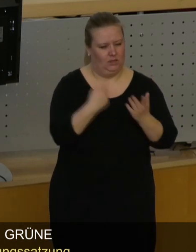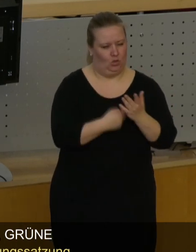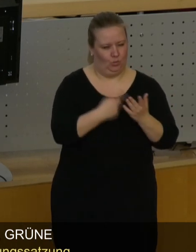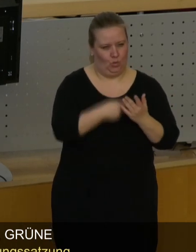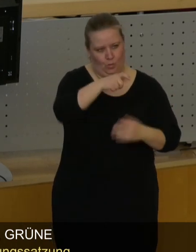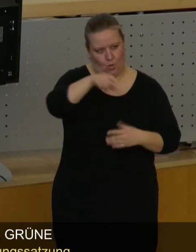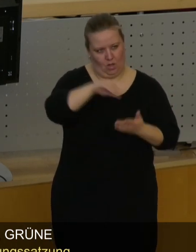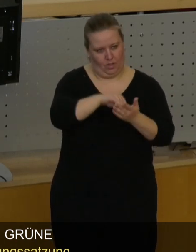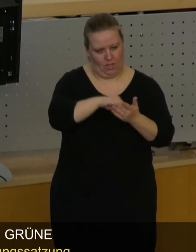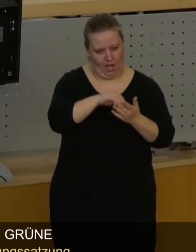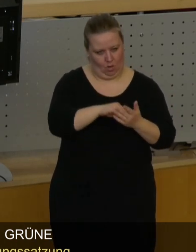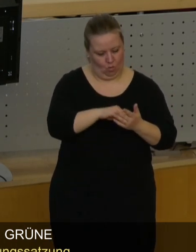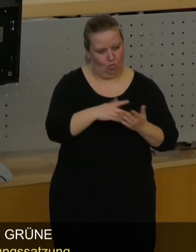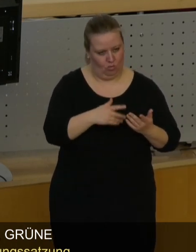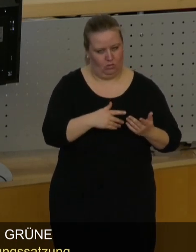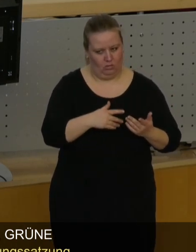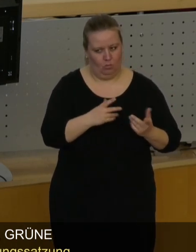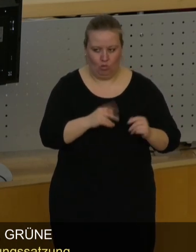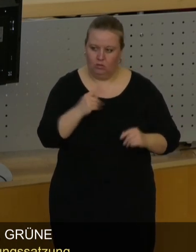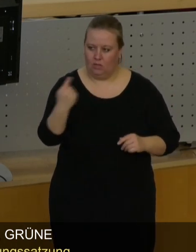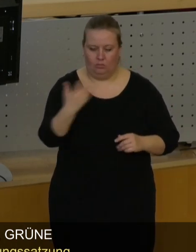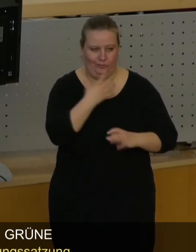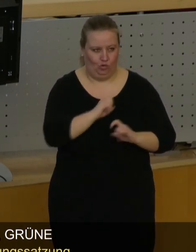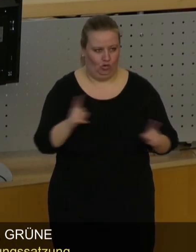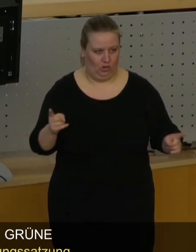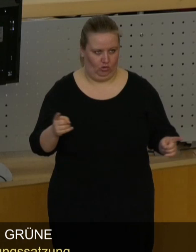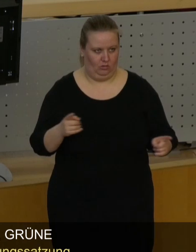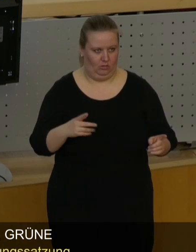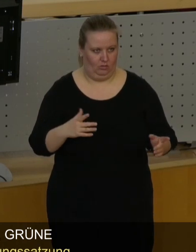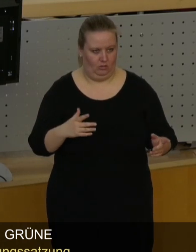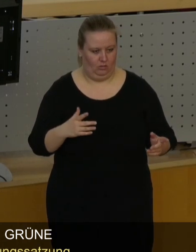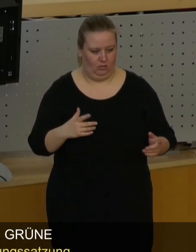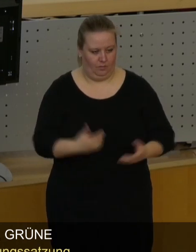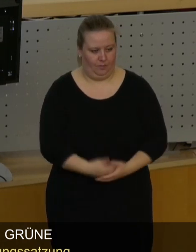Bürgerbeteiligung zur Gewährung. Und so weit wollten Sie einfach nicht gehen.